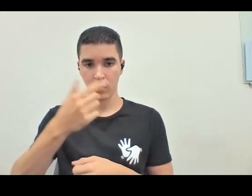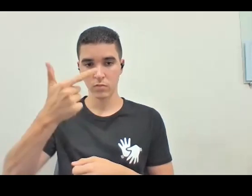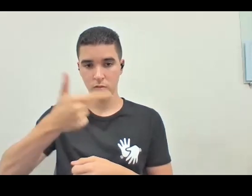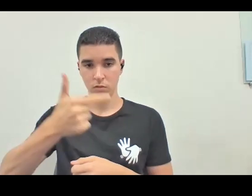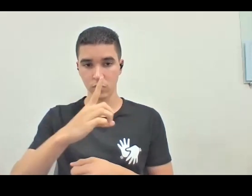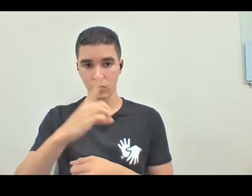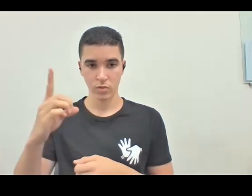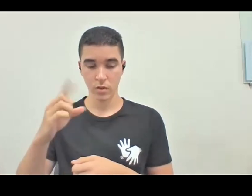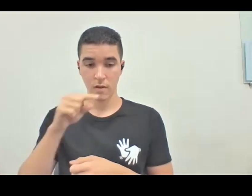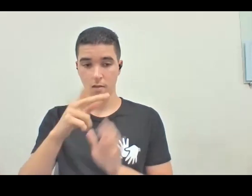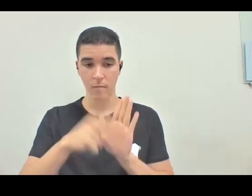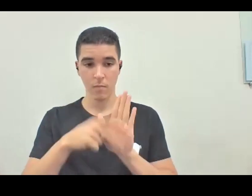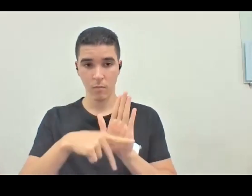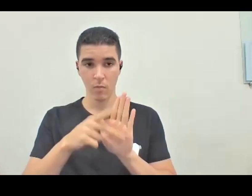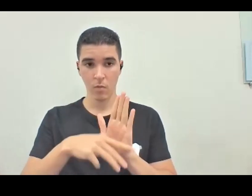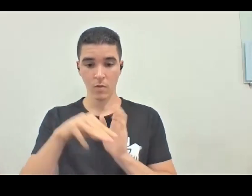Instituto, eu acho